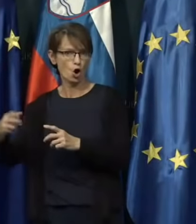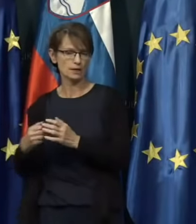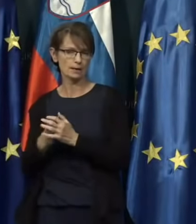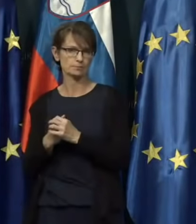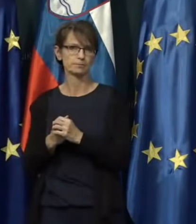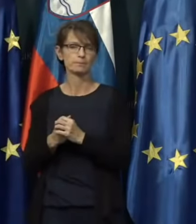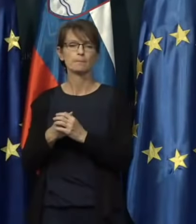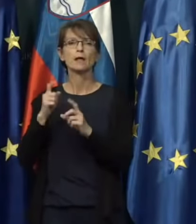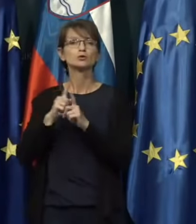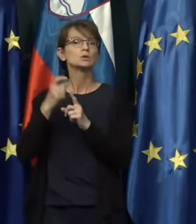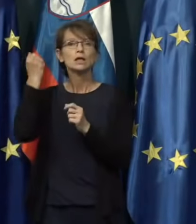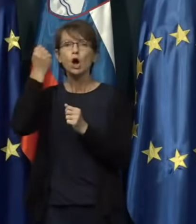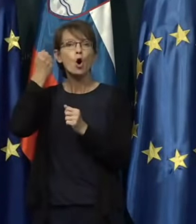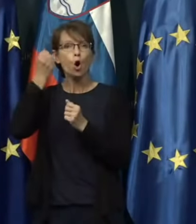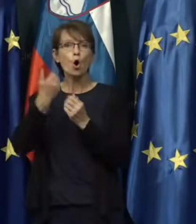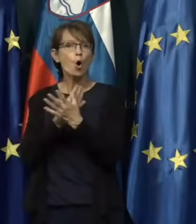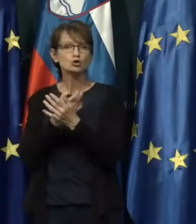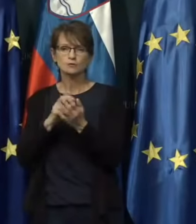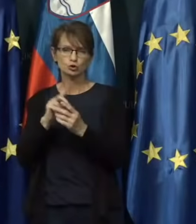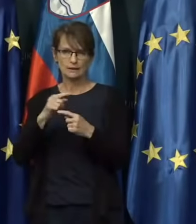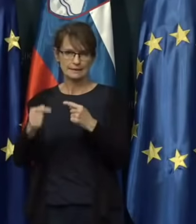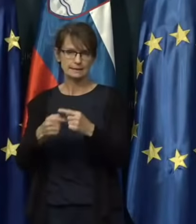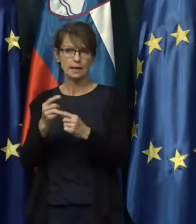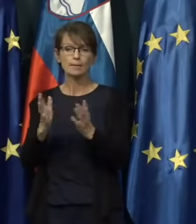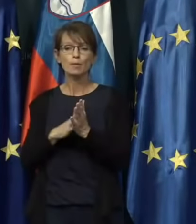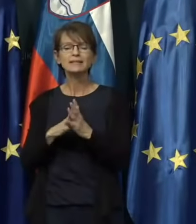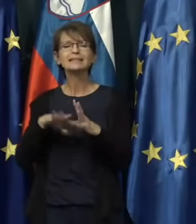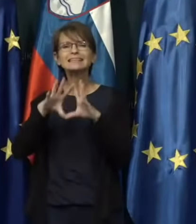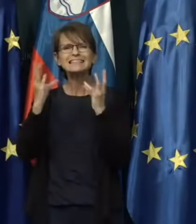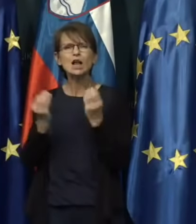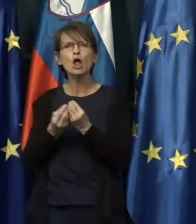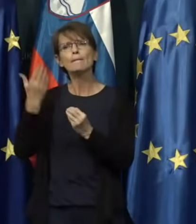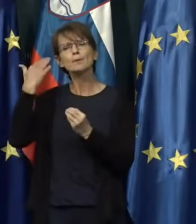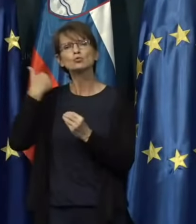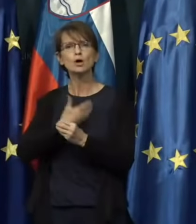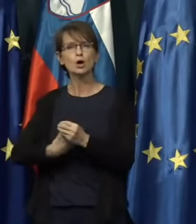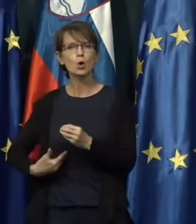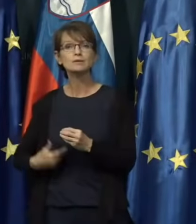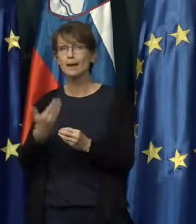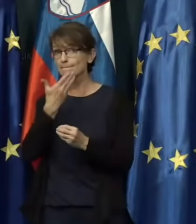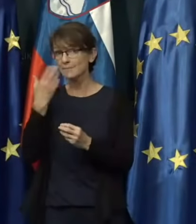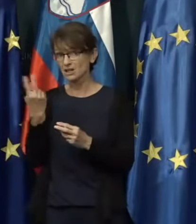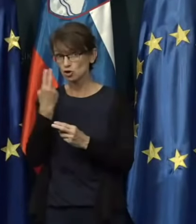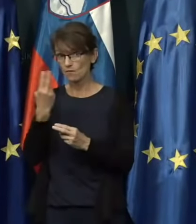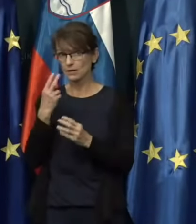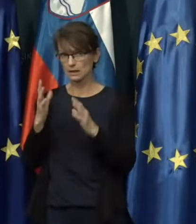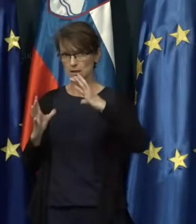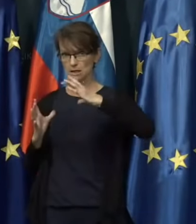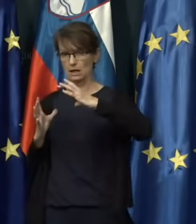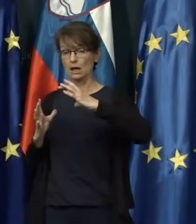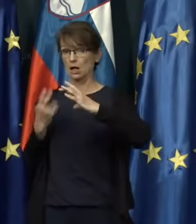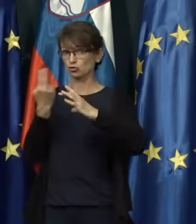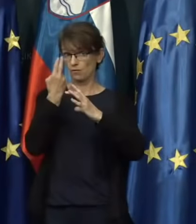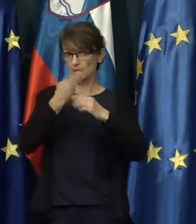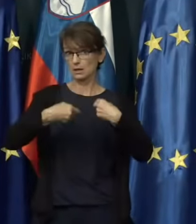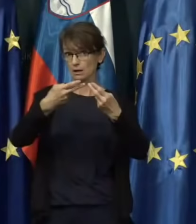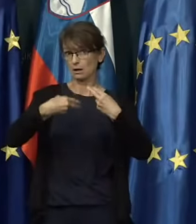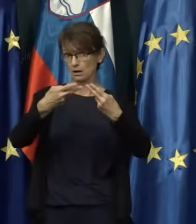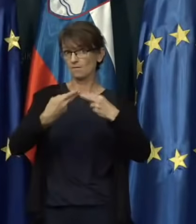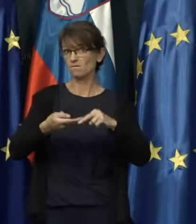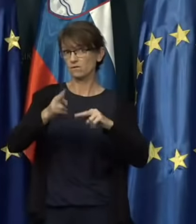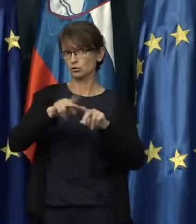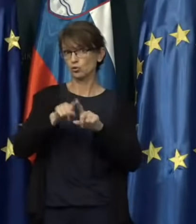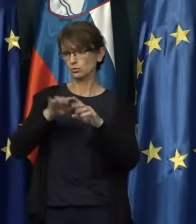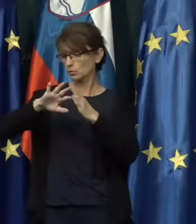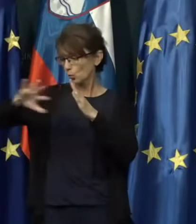ni naslednica, Kosovo tudi še ni naslednica. Skratka, celotna bivša juga brez Slovenije izvozi izdelkov na